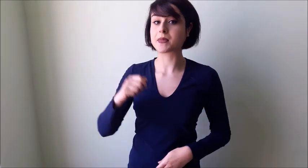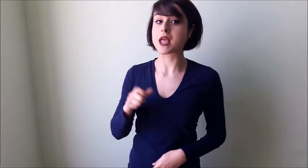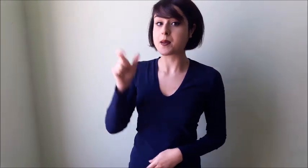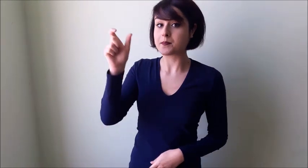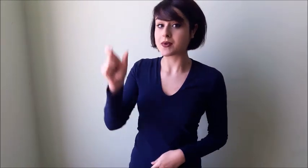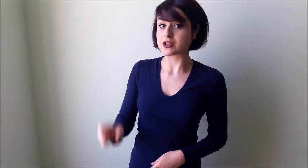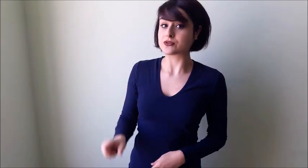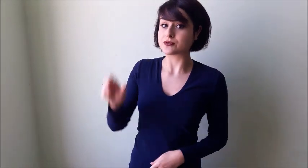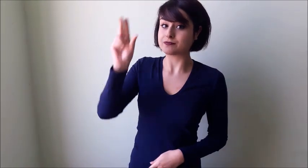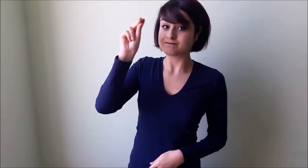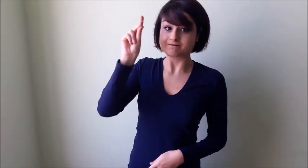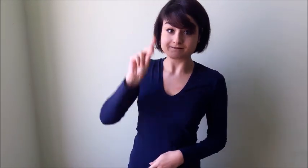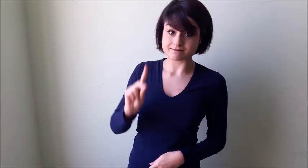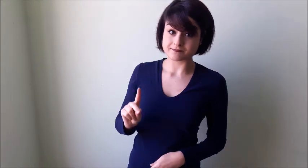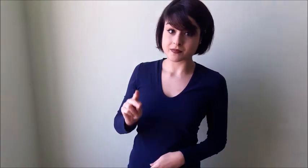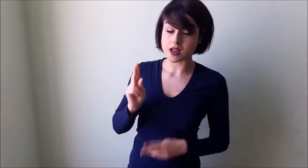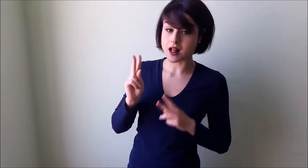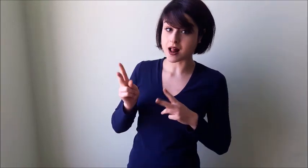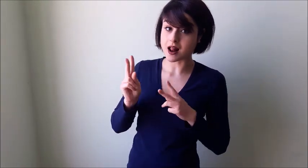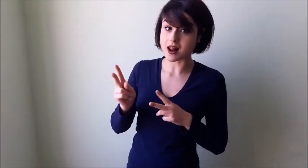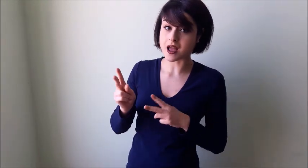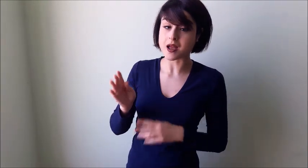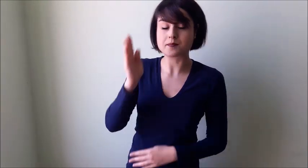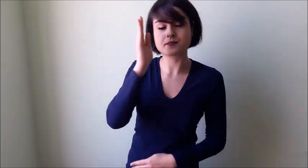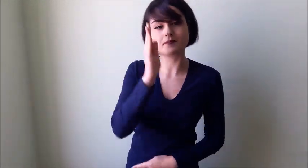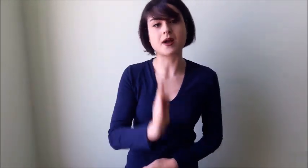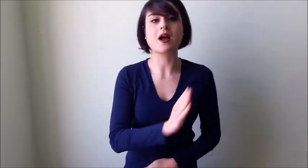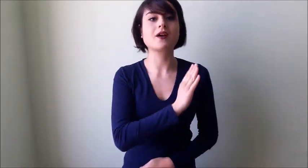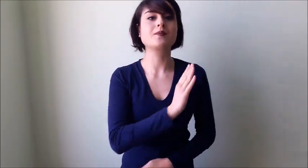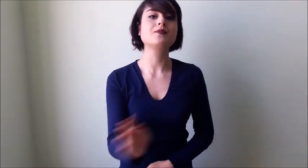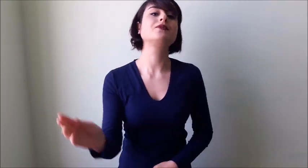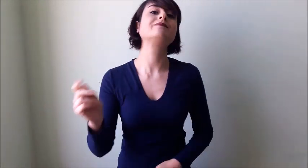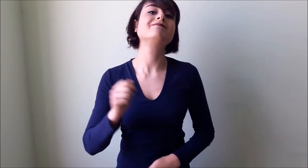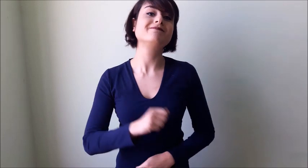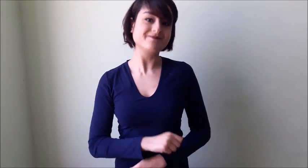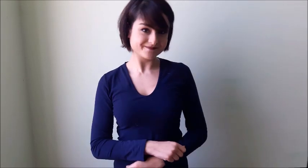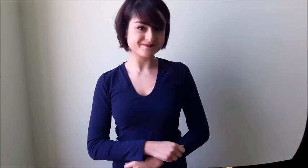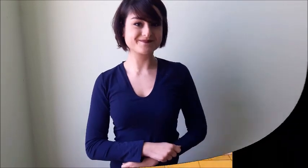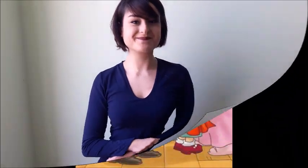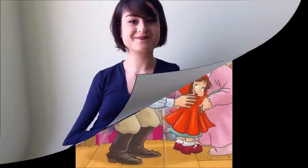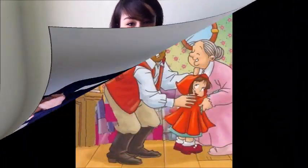parlerò con gli sconosciuti. a